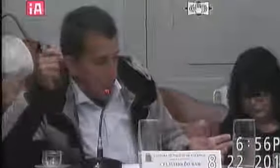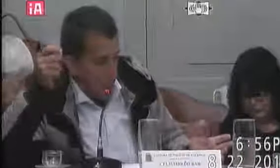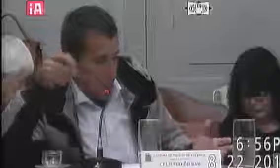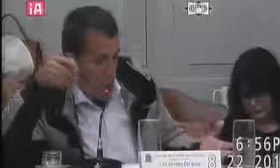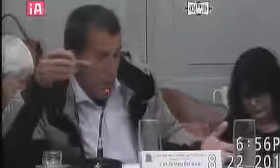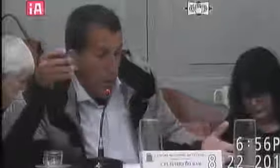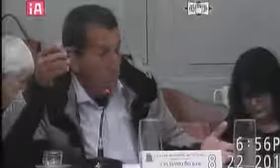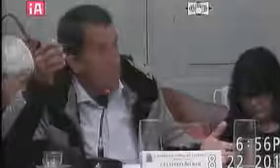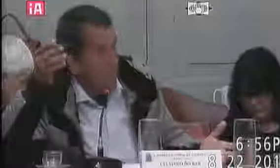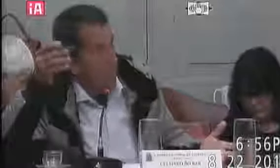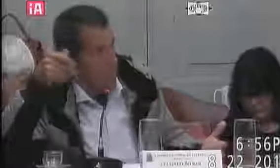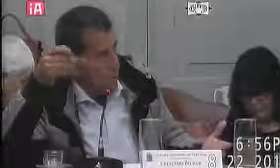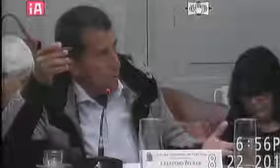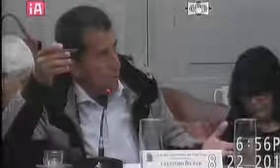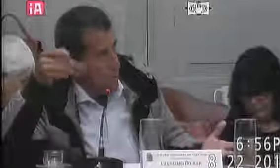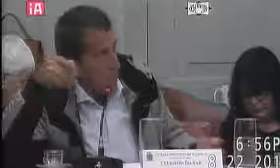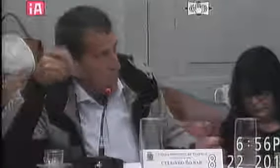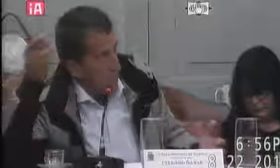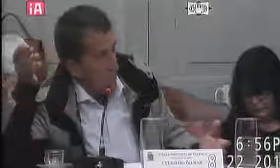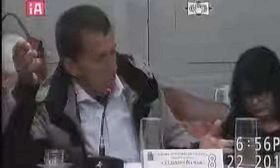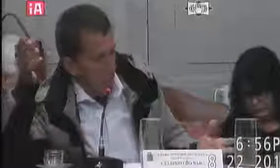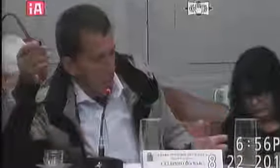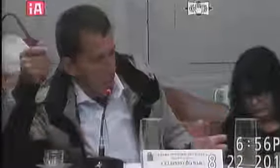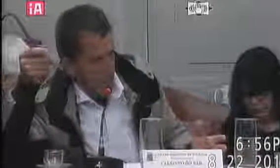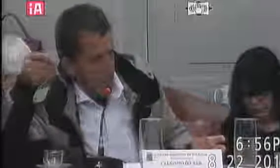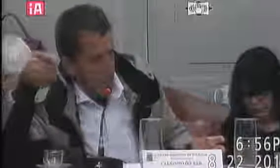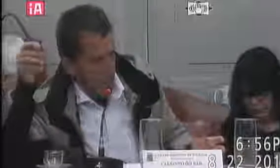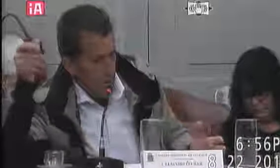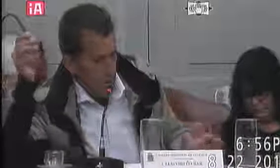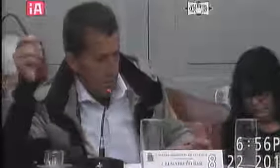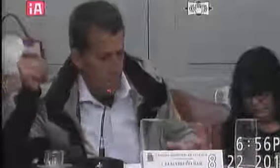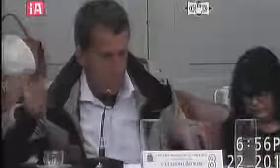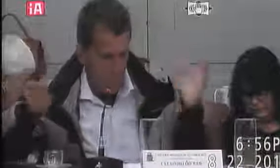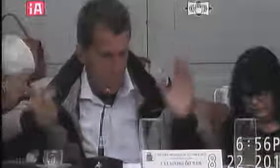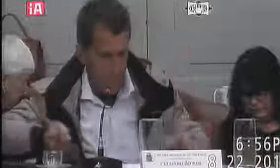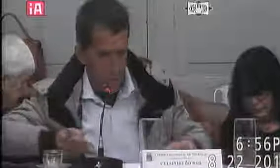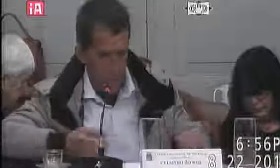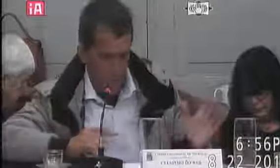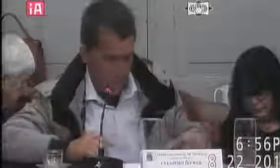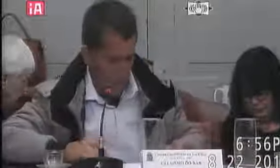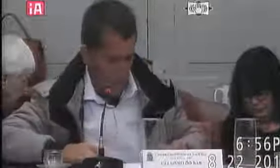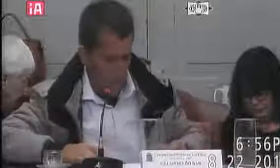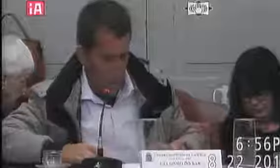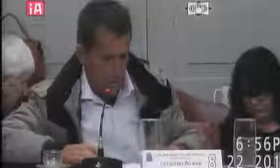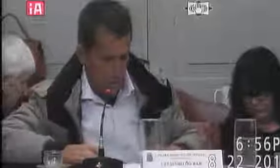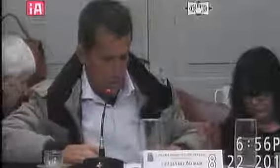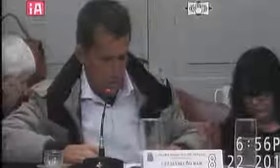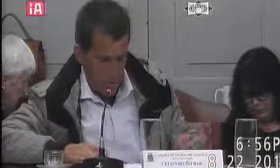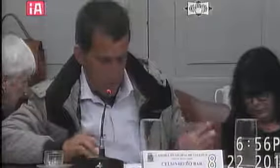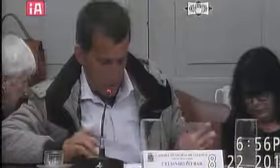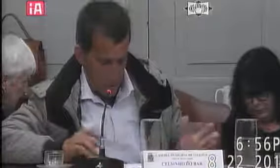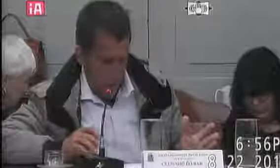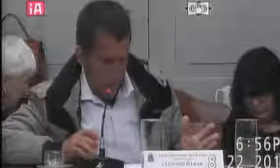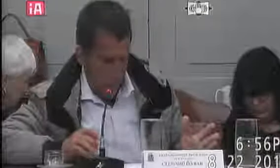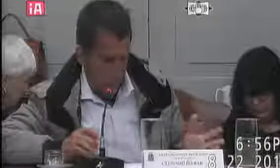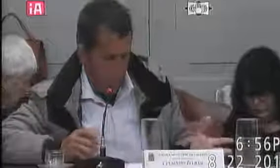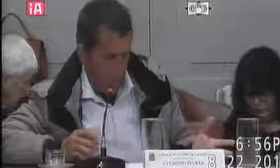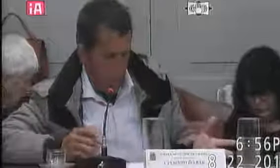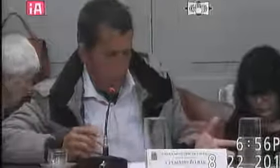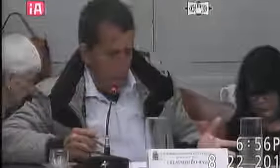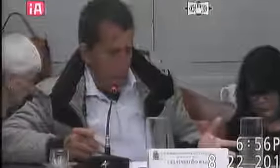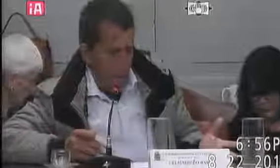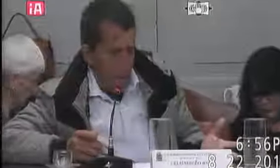porque o bairro melhorou muito depois do asfalto onde a gente agradece a prefeita graças ao deputado e vamos nós então eu queria dizer o seguinte também